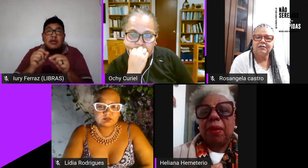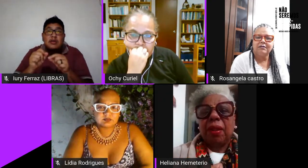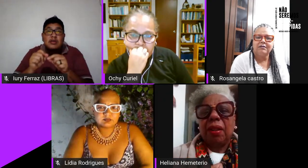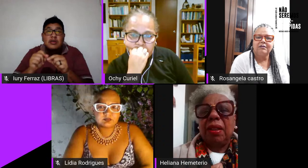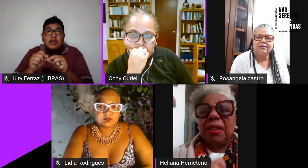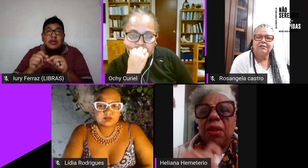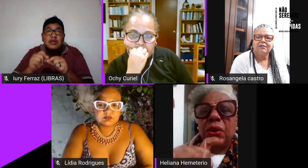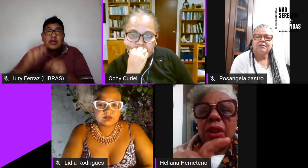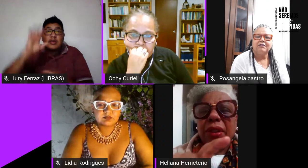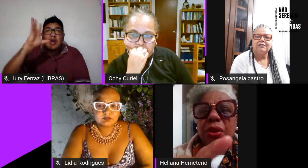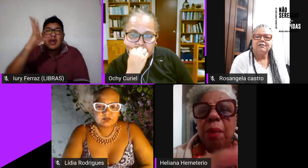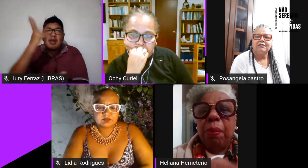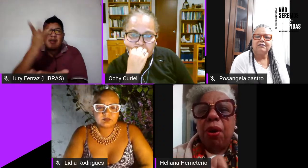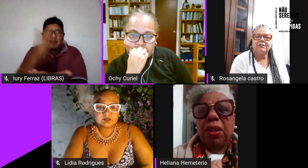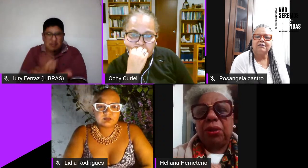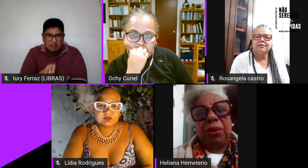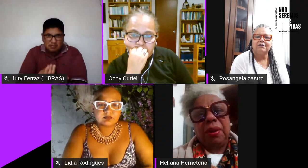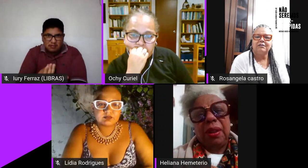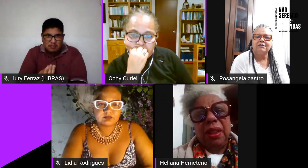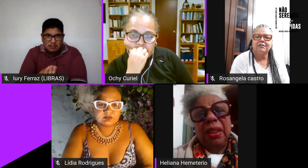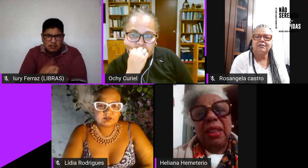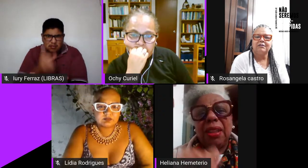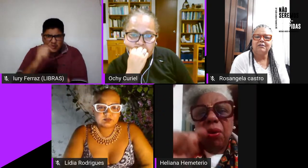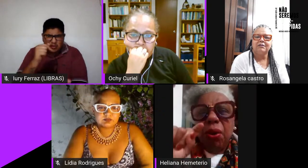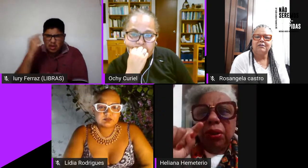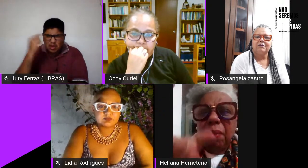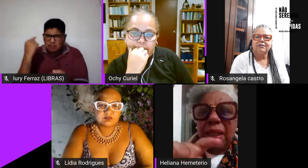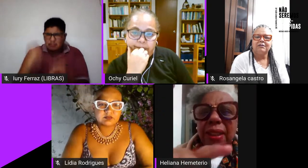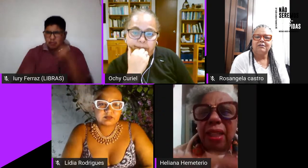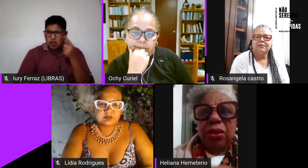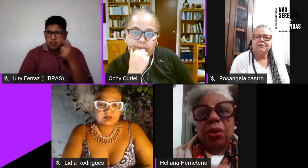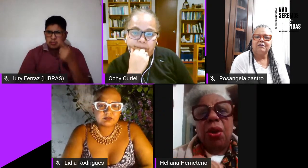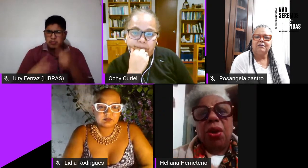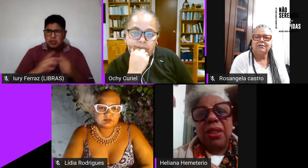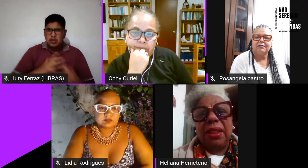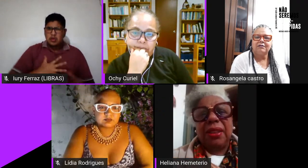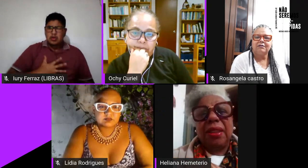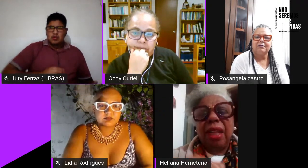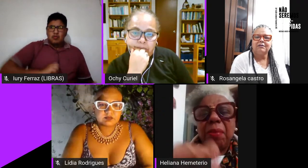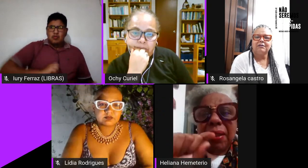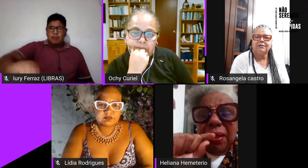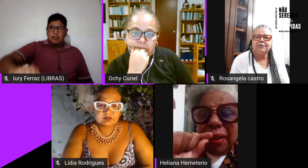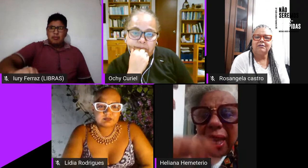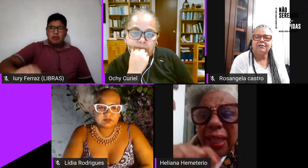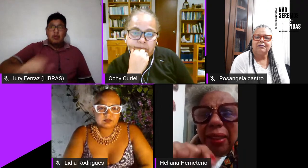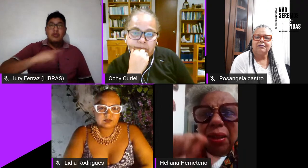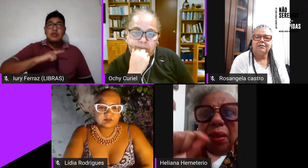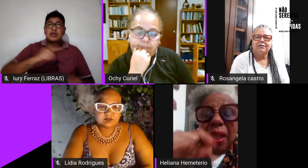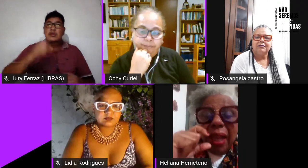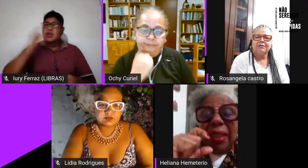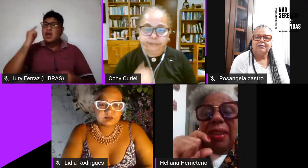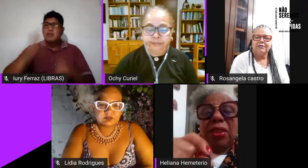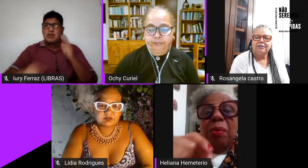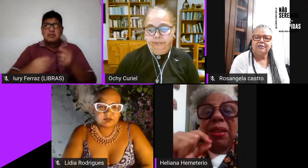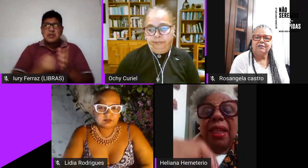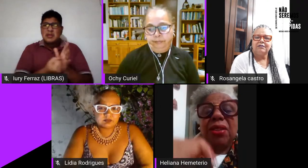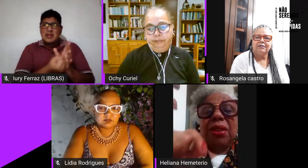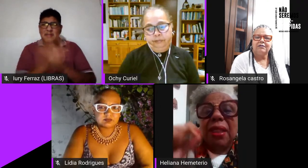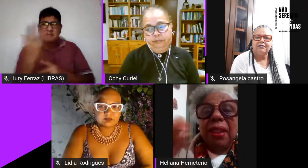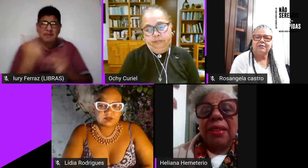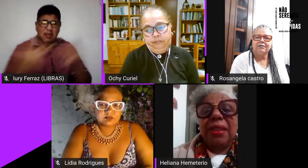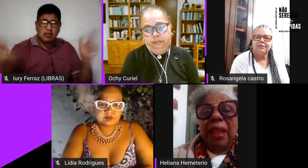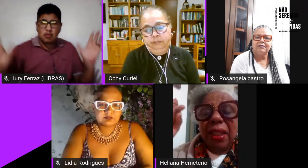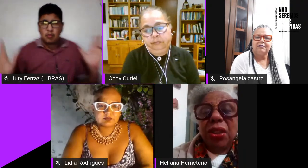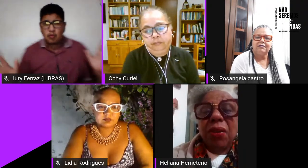que são contra o aborto que são contra uma série de coisas que tem uma série existe uma